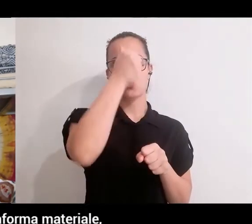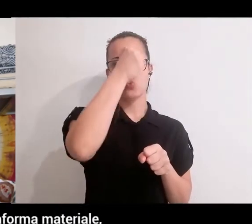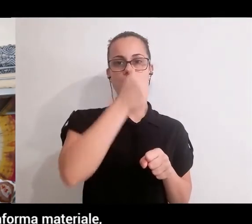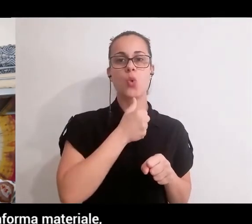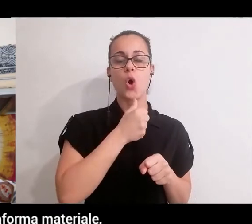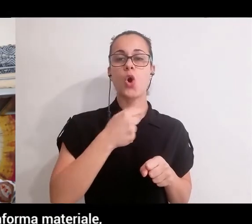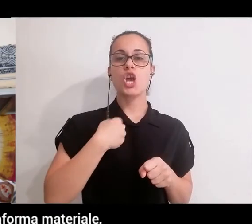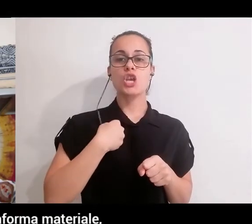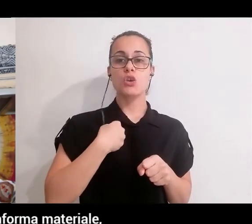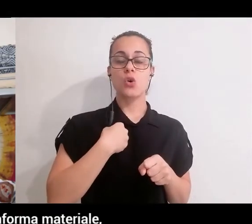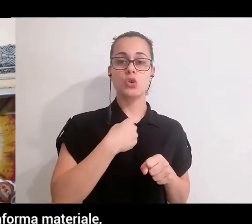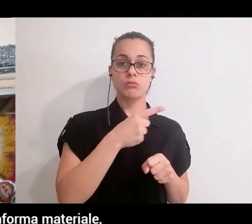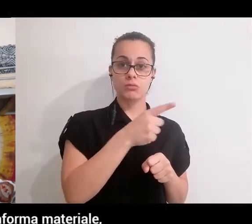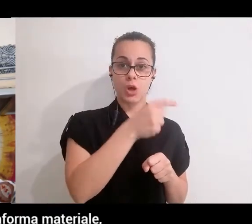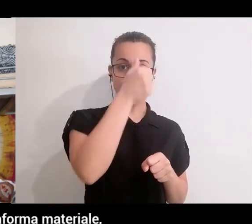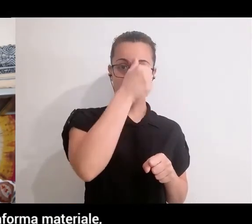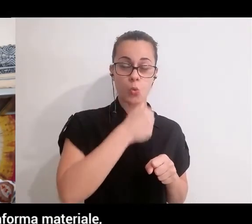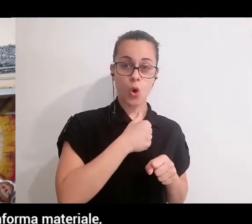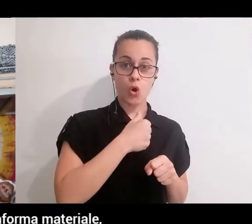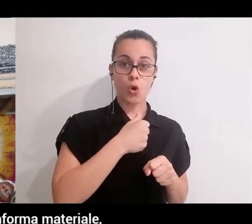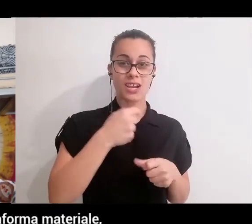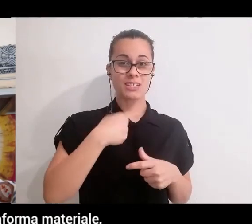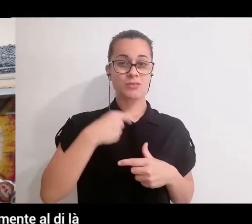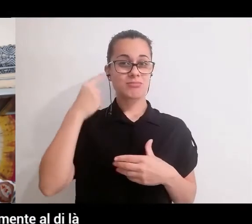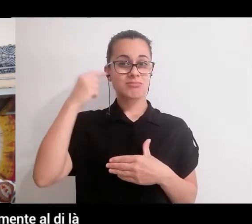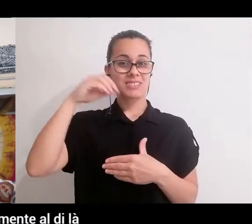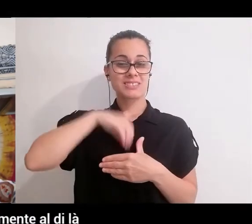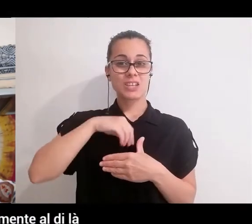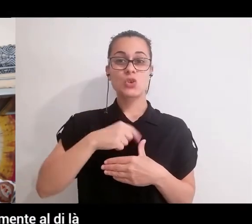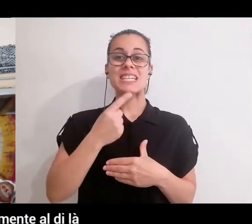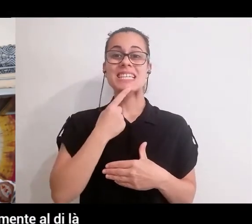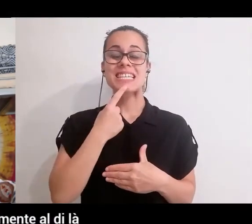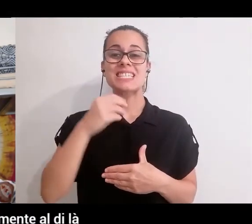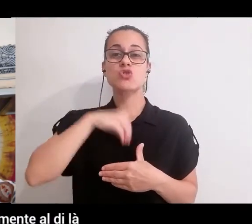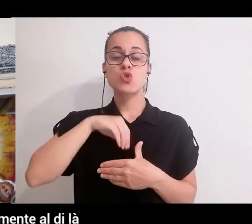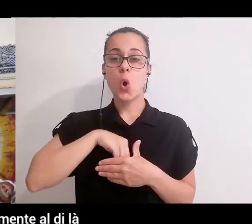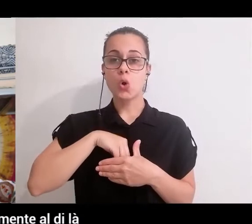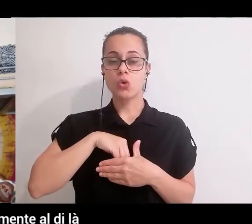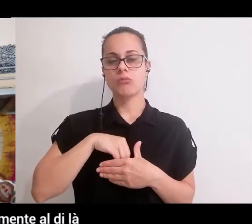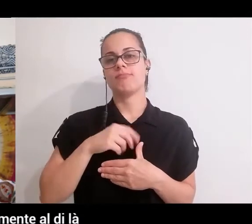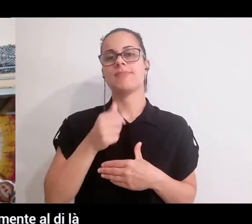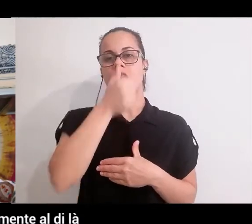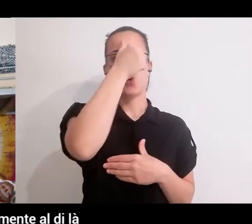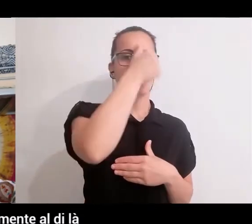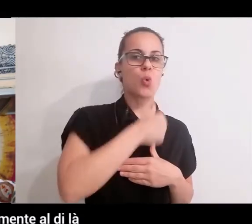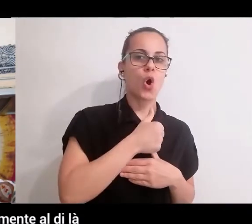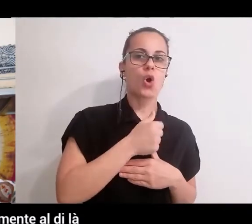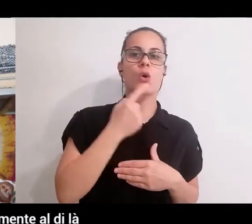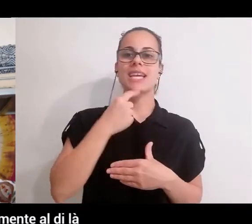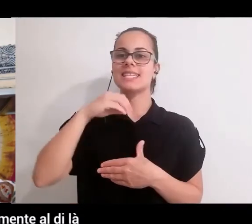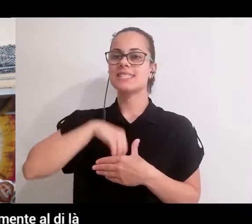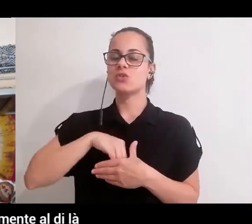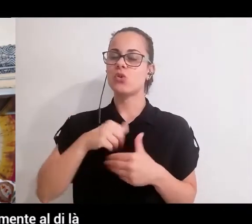indipendentemente dal ruolo che io posso giocare sulla piattaforma materiale quello che io sono veramente e completamente